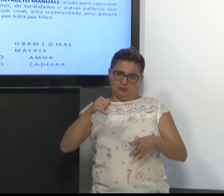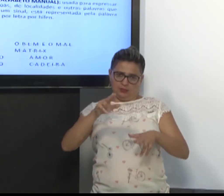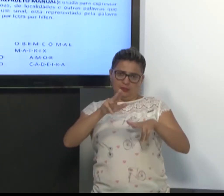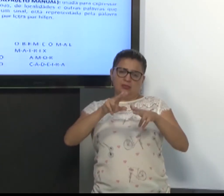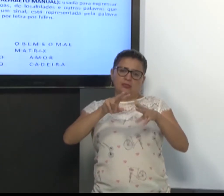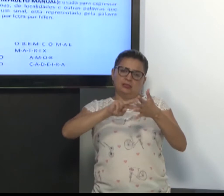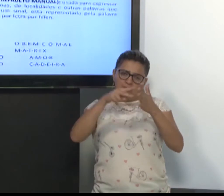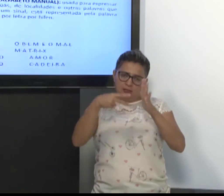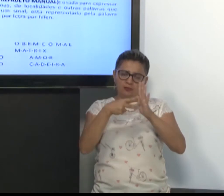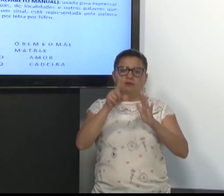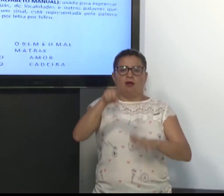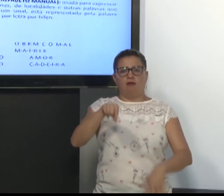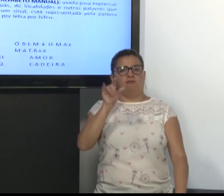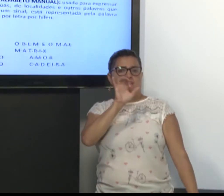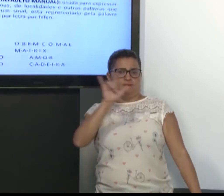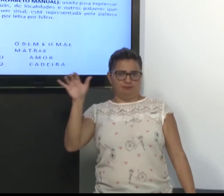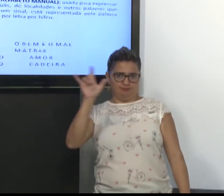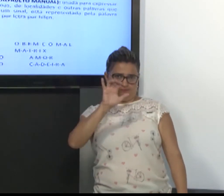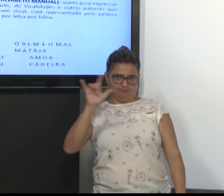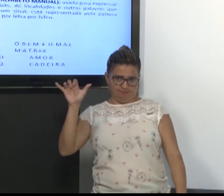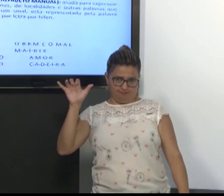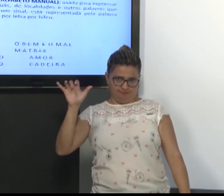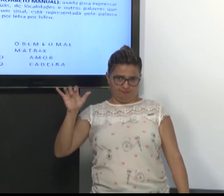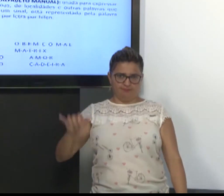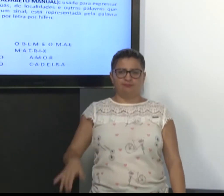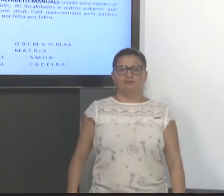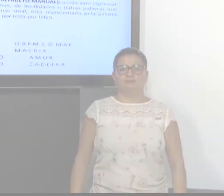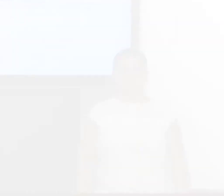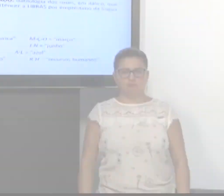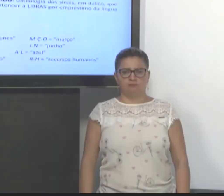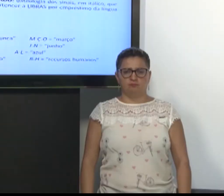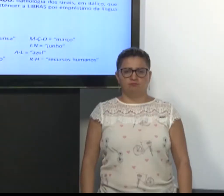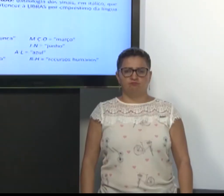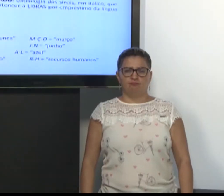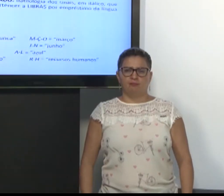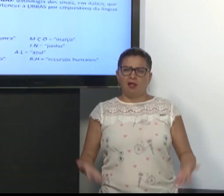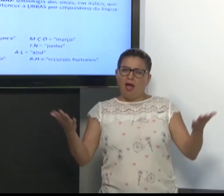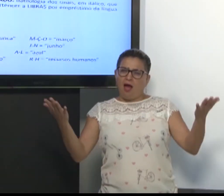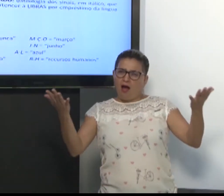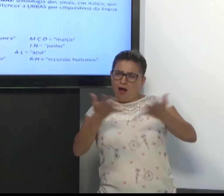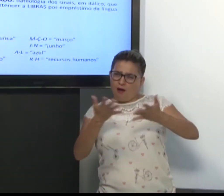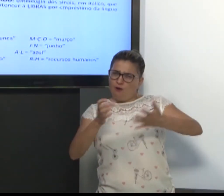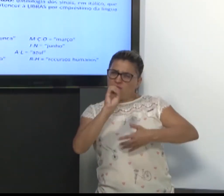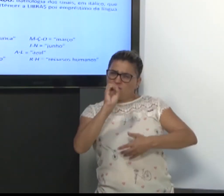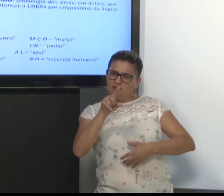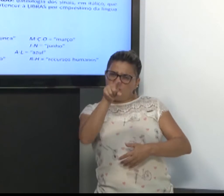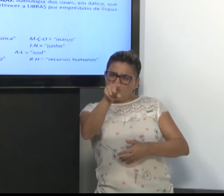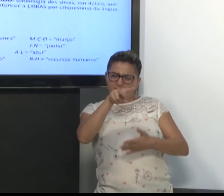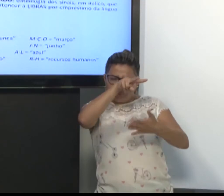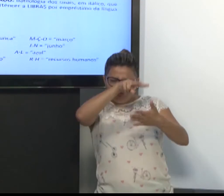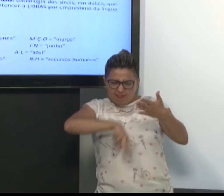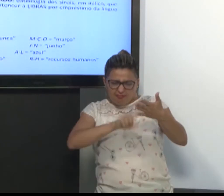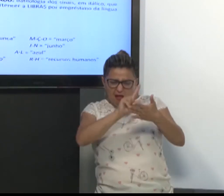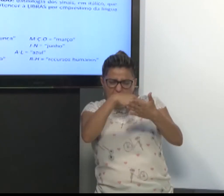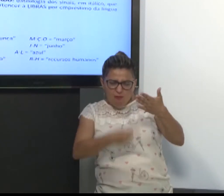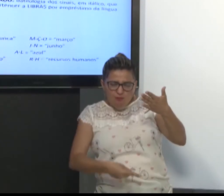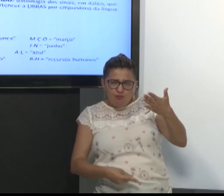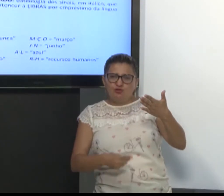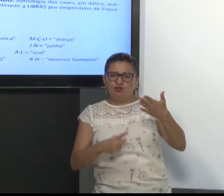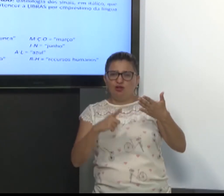estiver assim, letra maiúscula separada por hífens é datilologia. Se você ver na apostila também, tem algumas